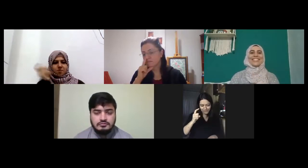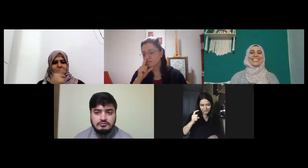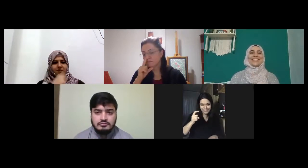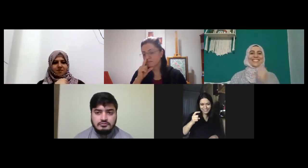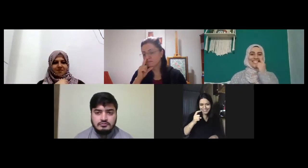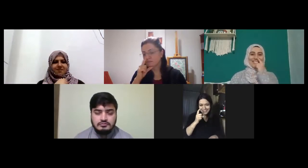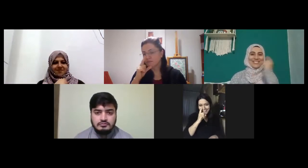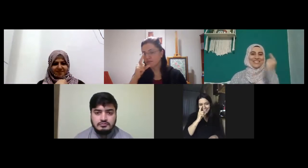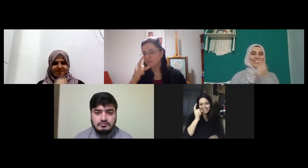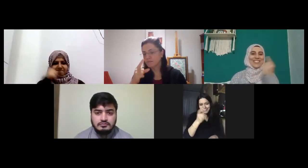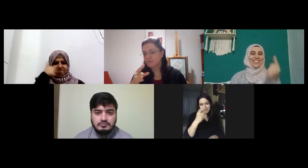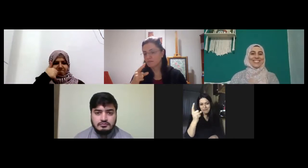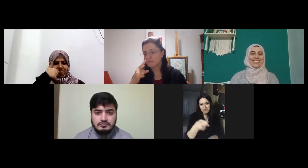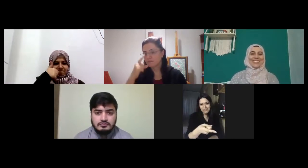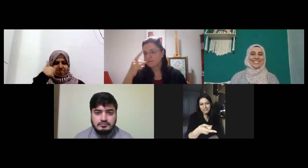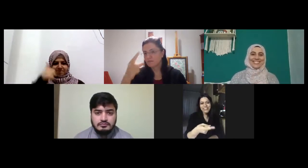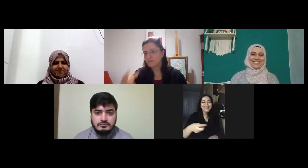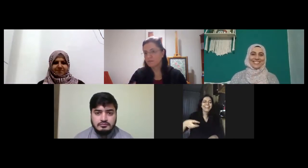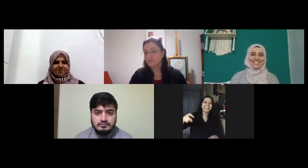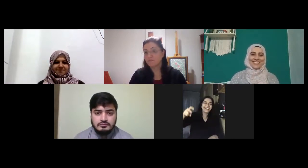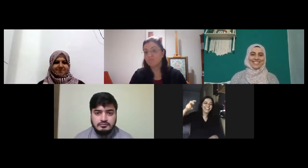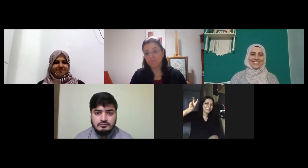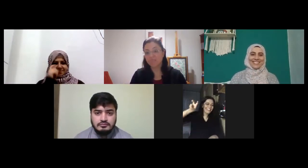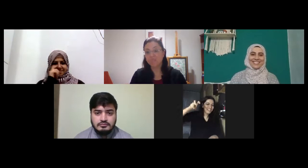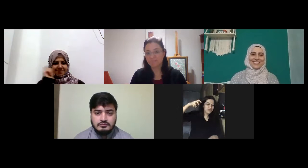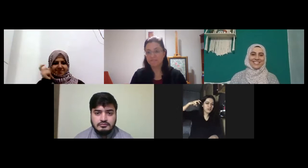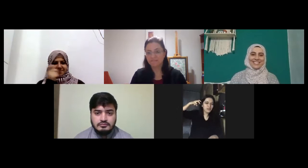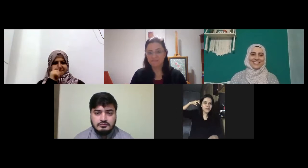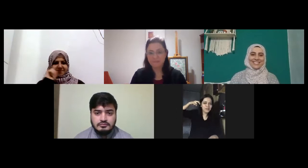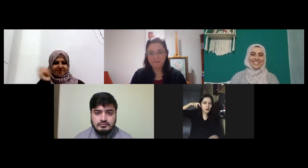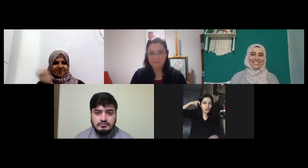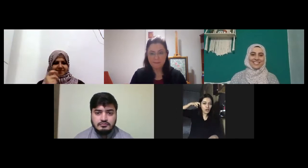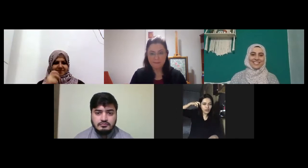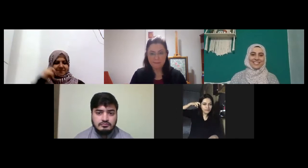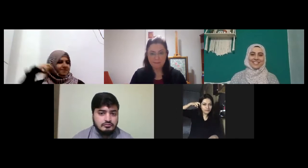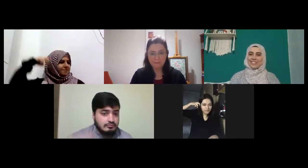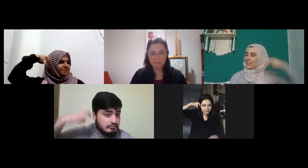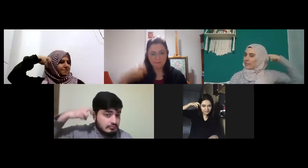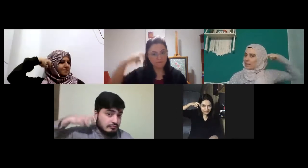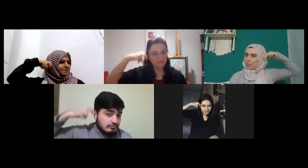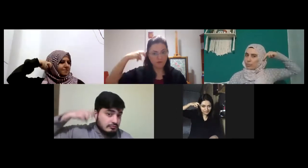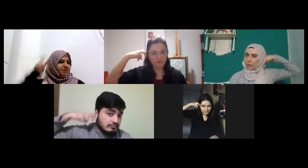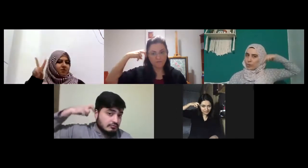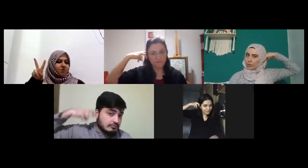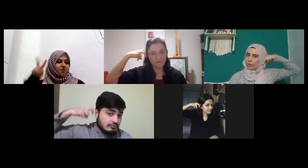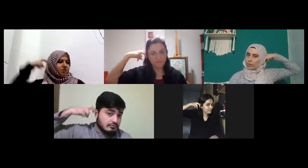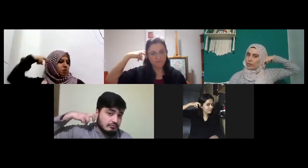mor şu bordo bordo ne kere